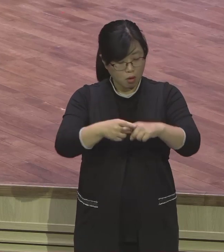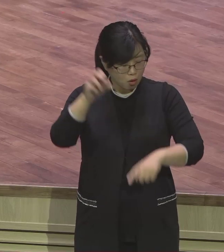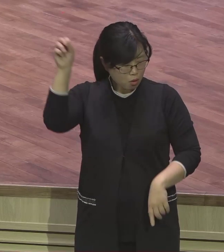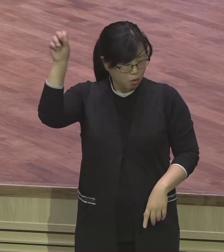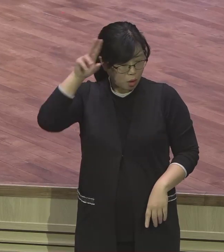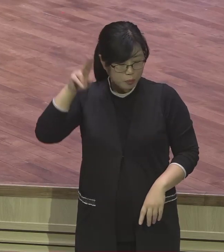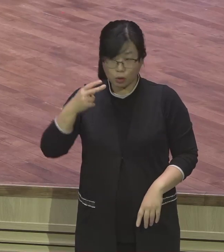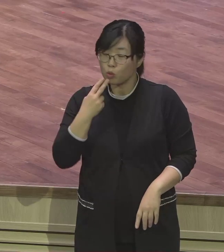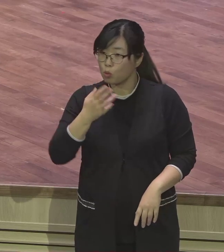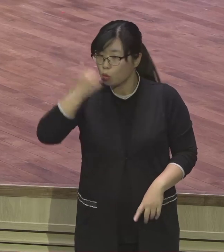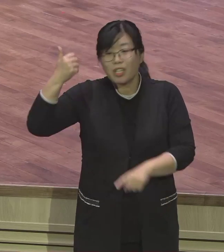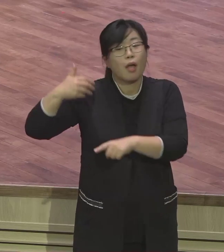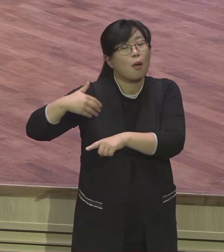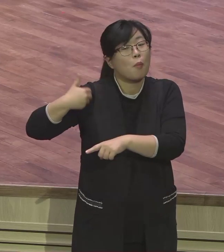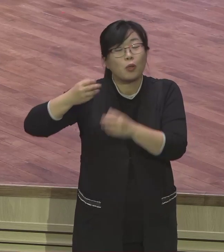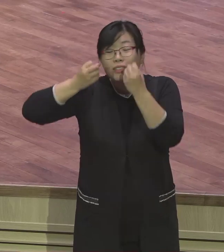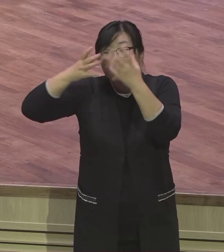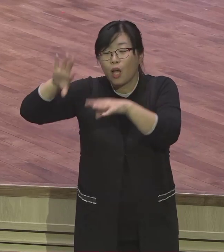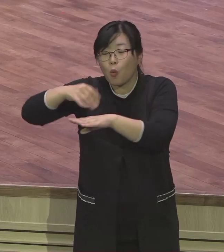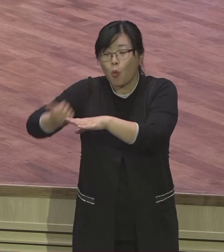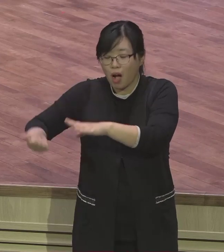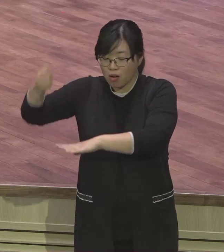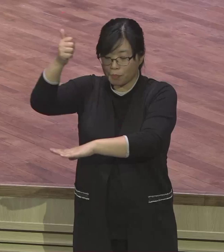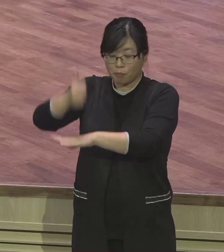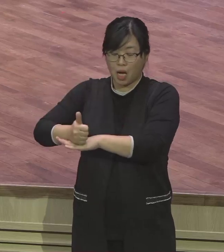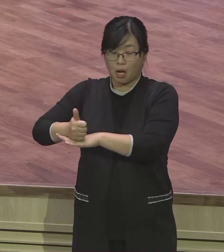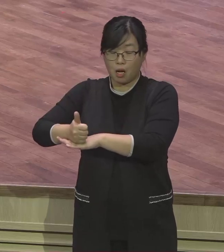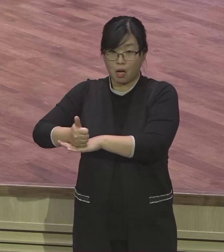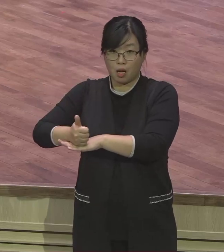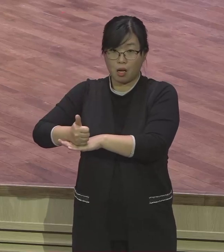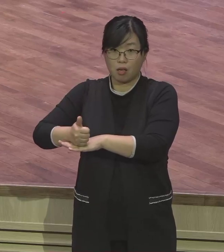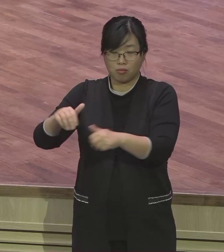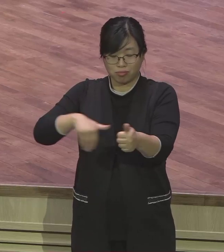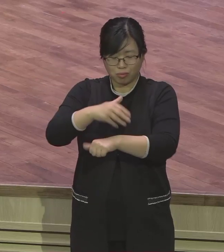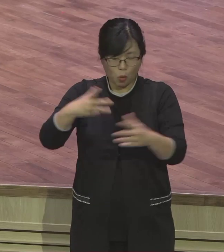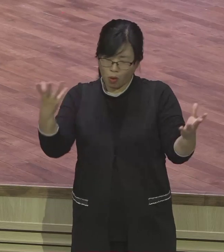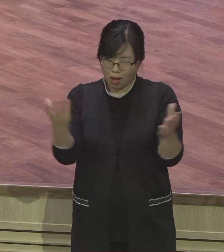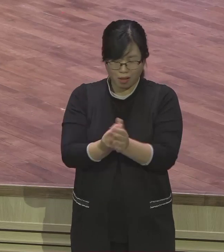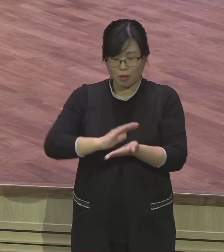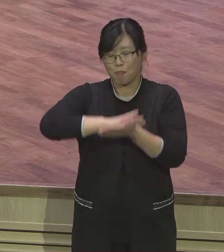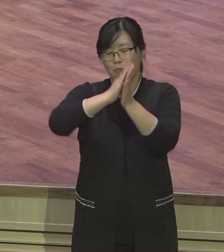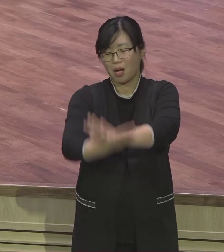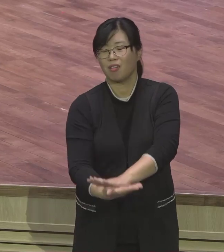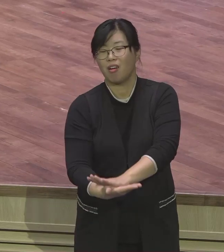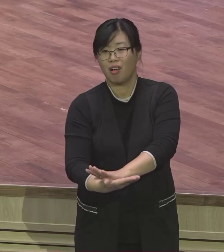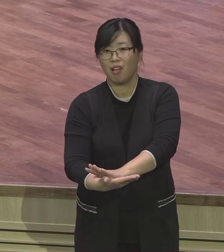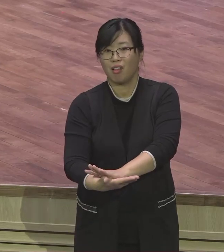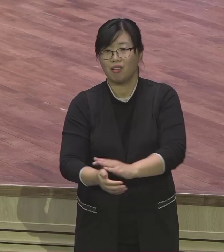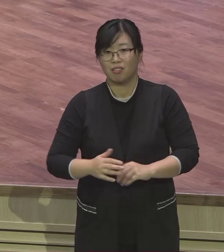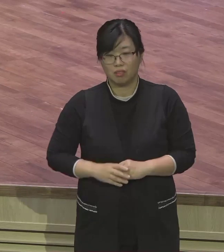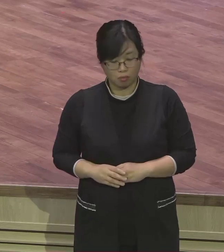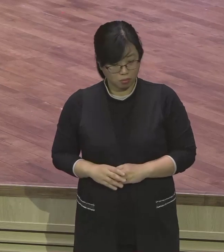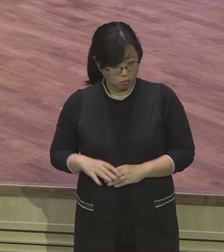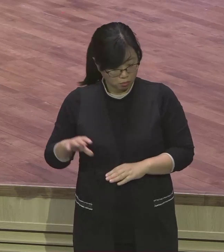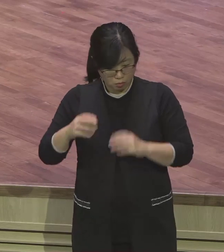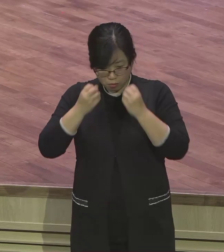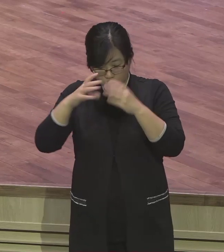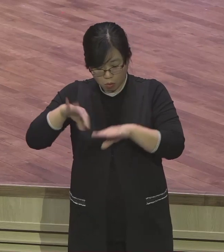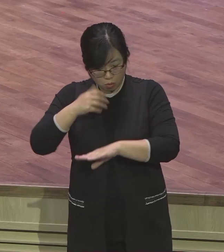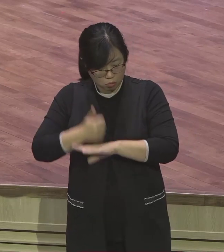그러니까 번성에 있는 이스라엘 보니까 눈에 거슬린단 말이에요. 와 저것들 200만 명이 사니까 어마만